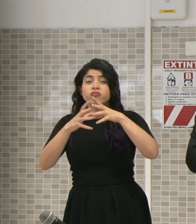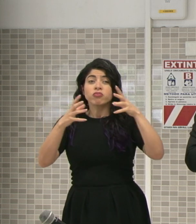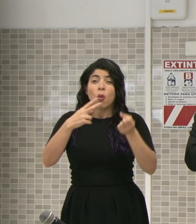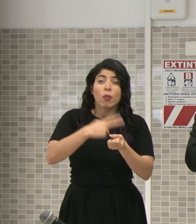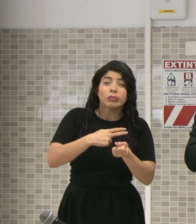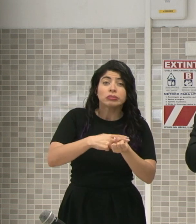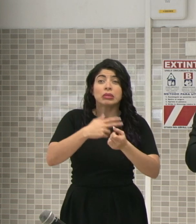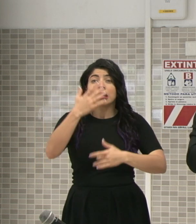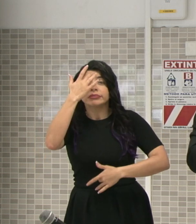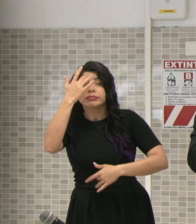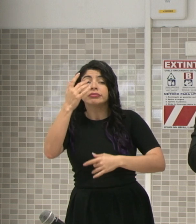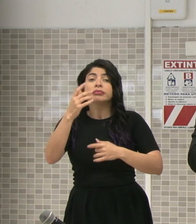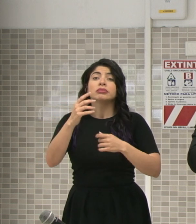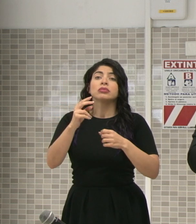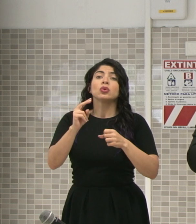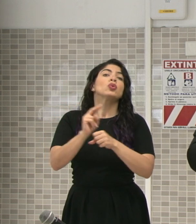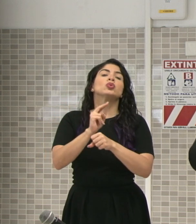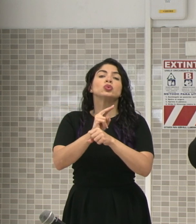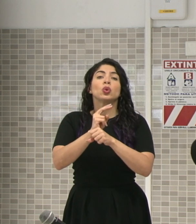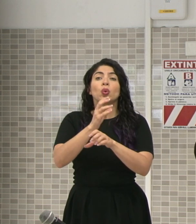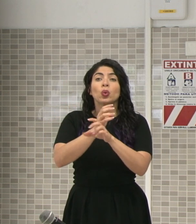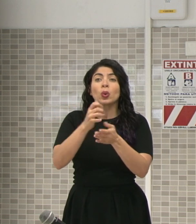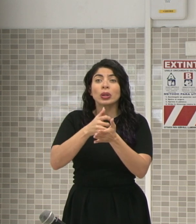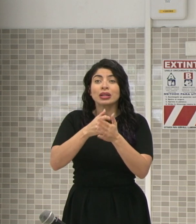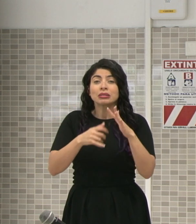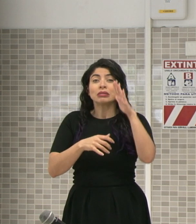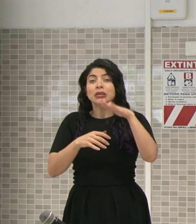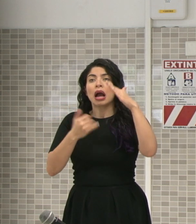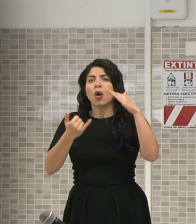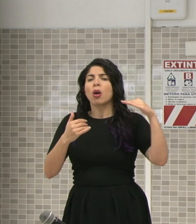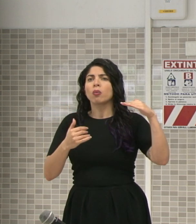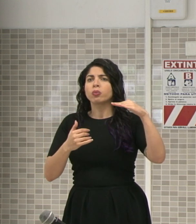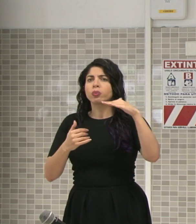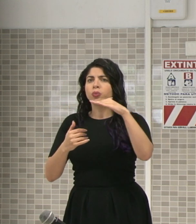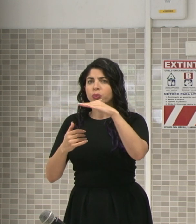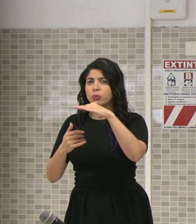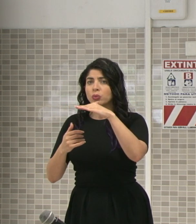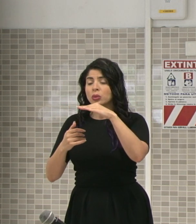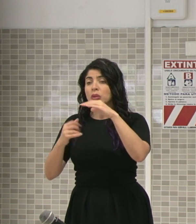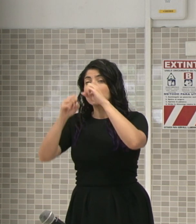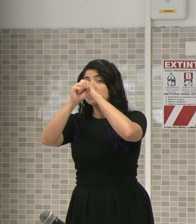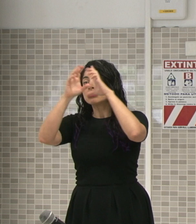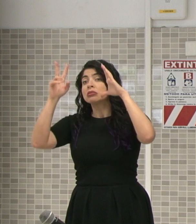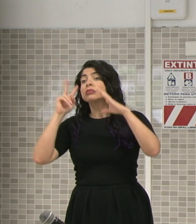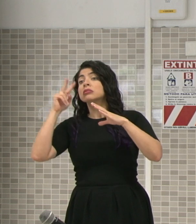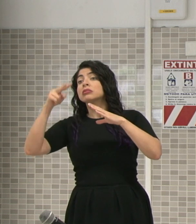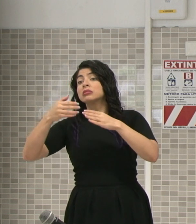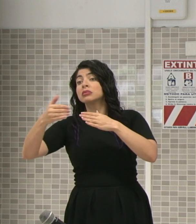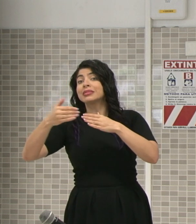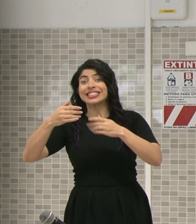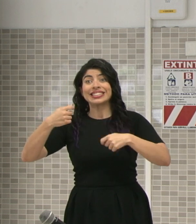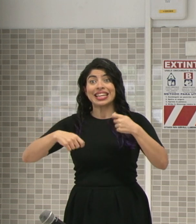y uso de unidades de cuidado intensivo. Las proyecciones de septiembre